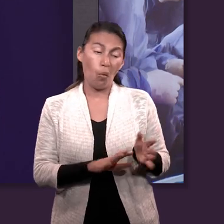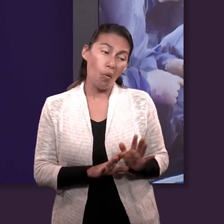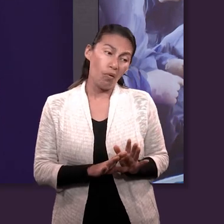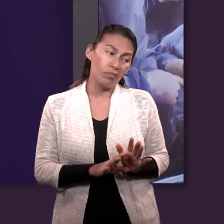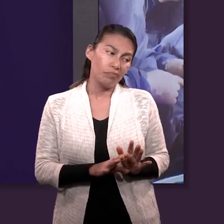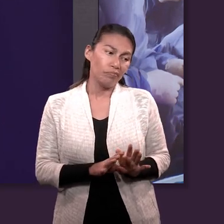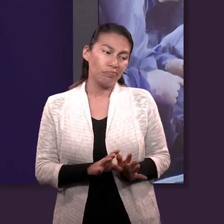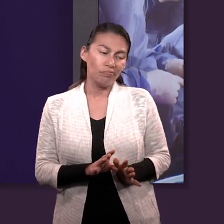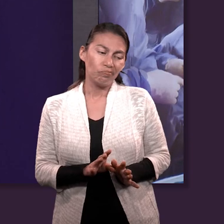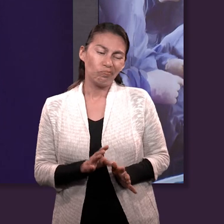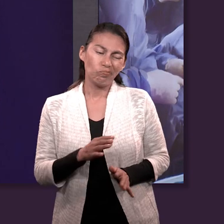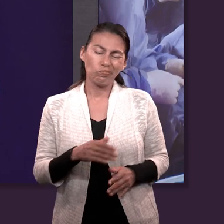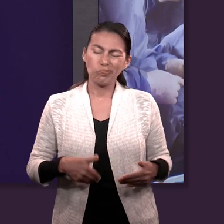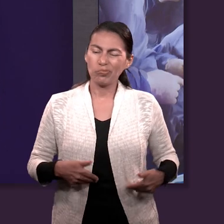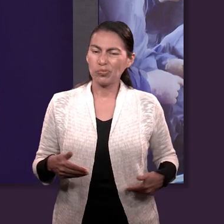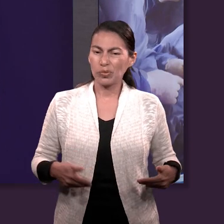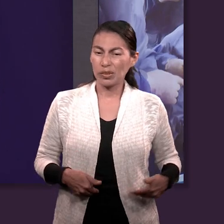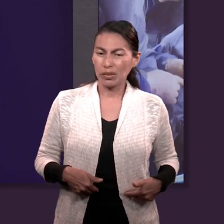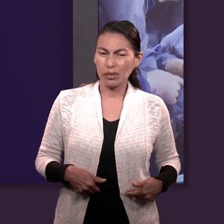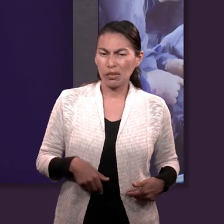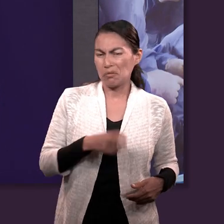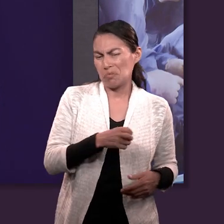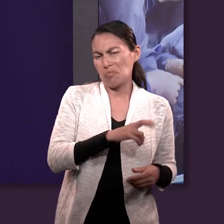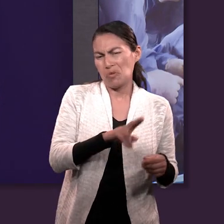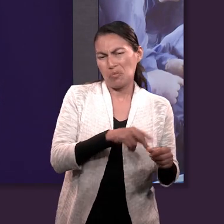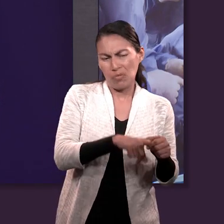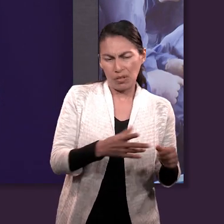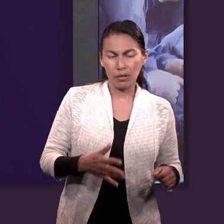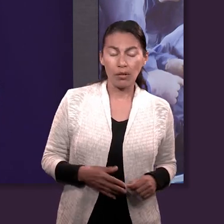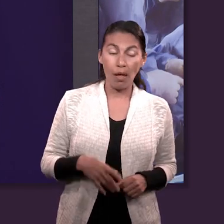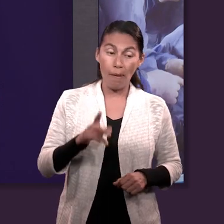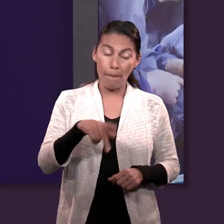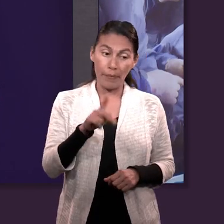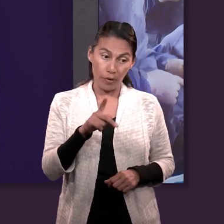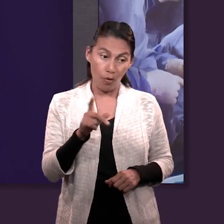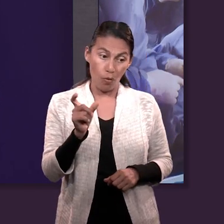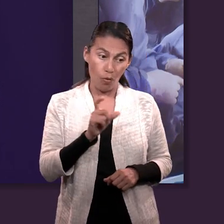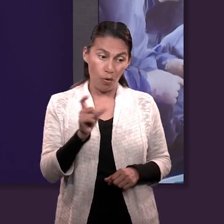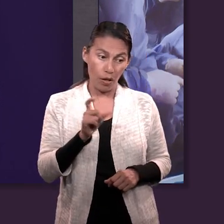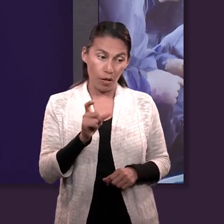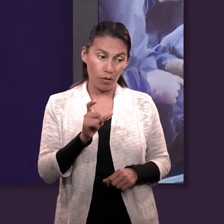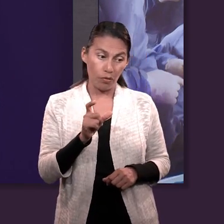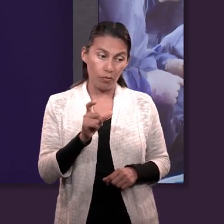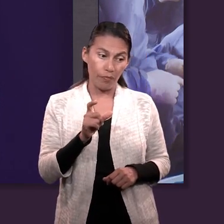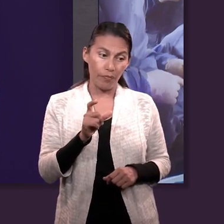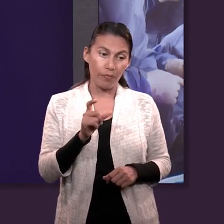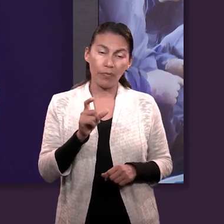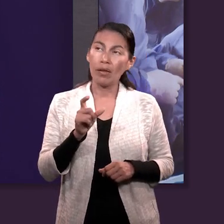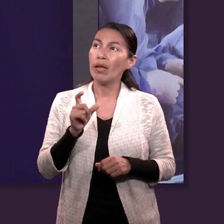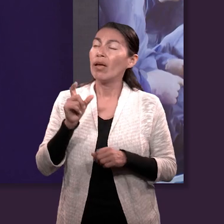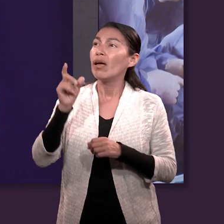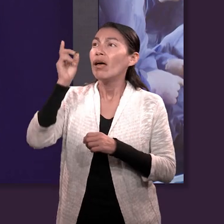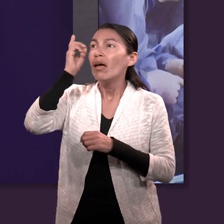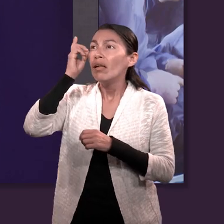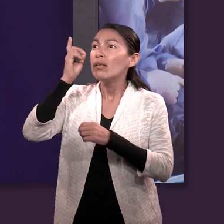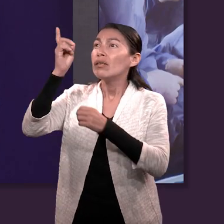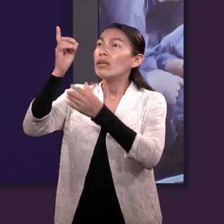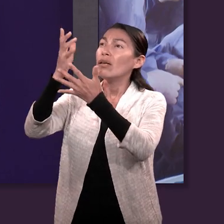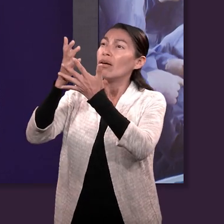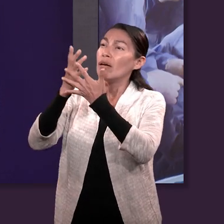bien es un instinto como natural. Pero cuando te colocas los lentes de Dios y eres consciente